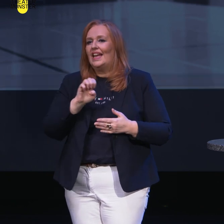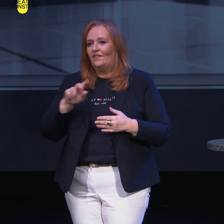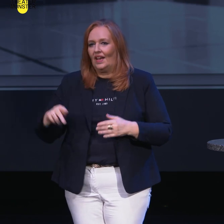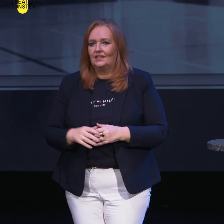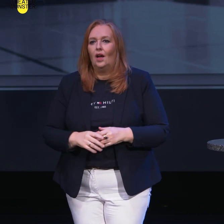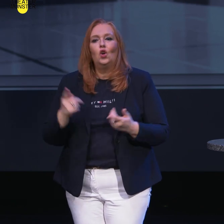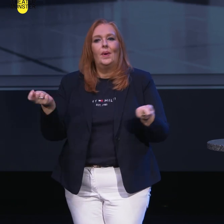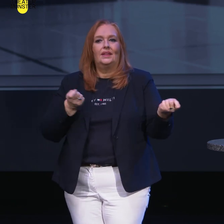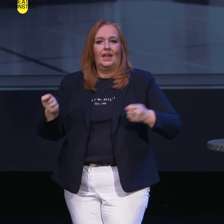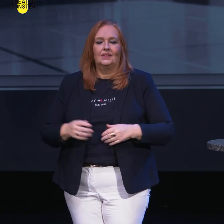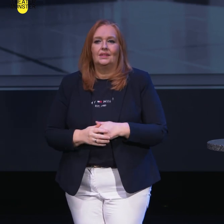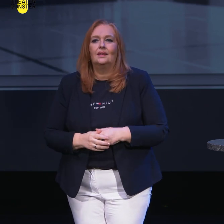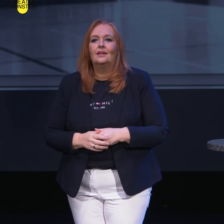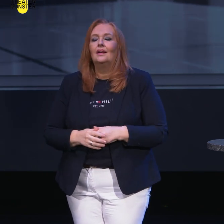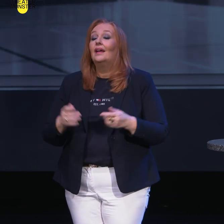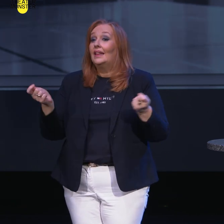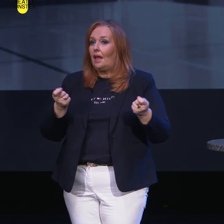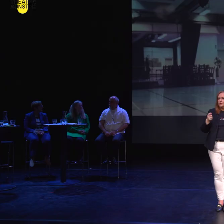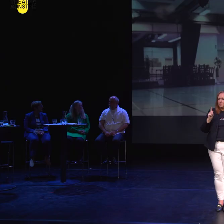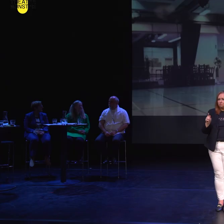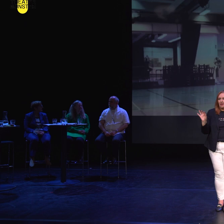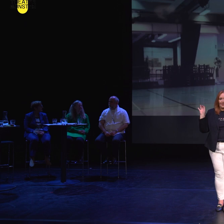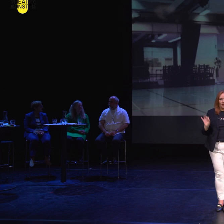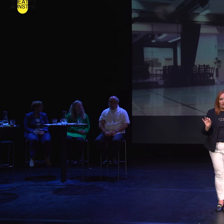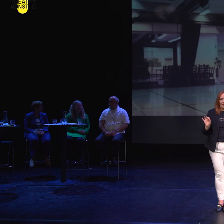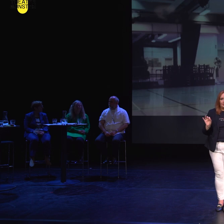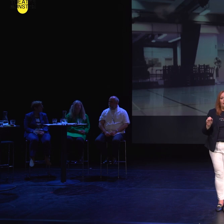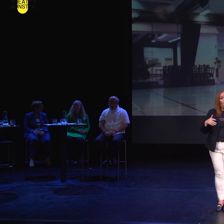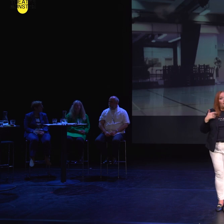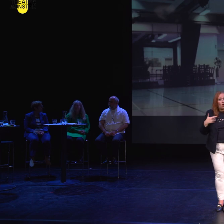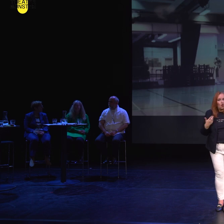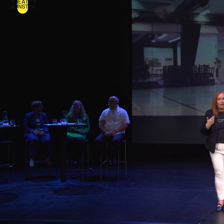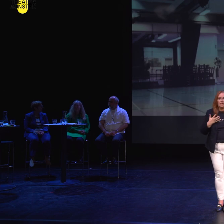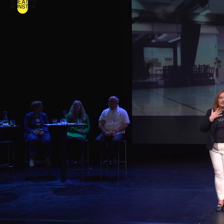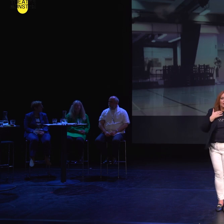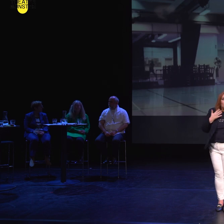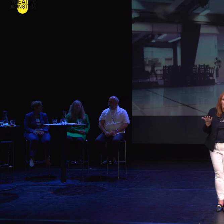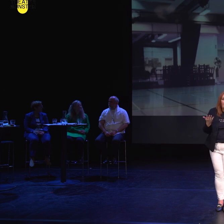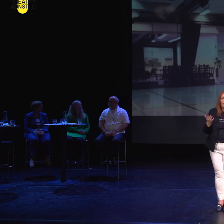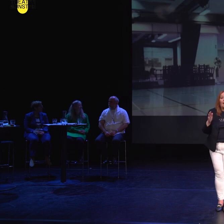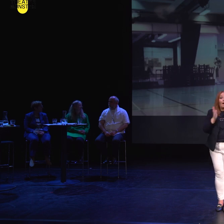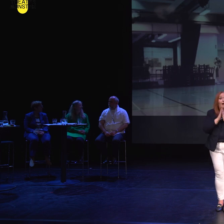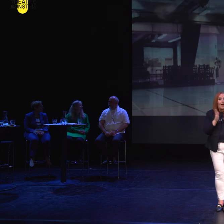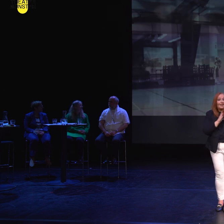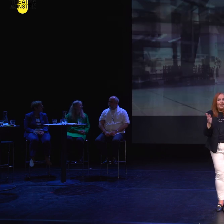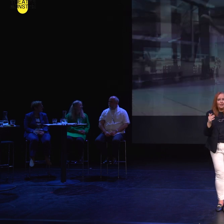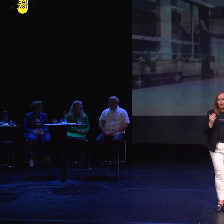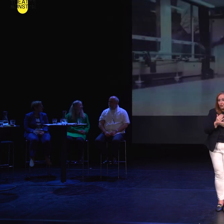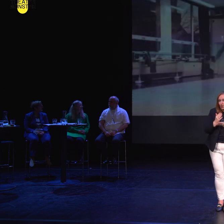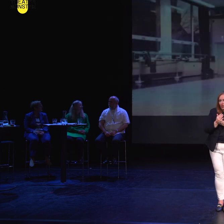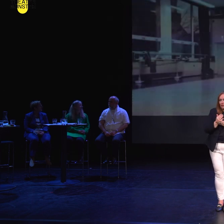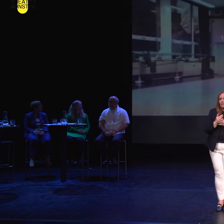beginnen über den Tanz. Tanz ist gefährlich, fröhlich, sexuell, heilig, störend,